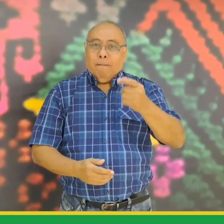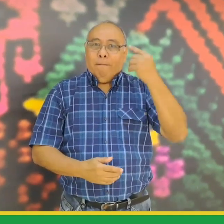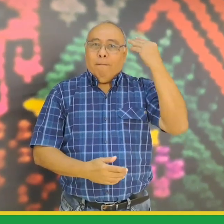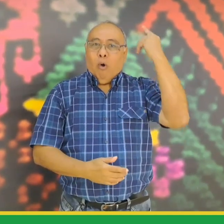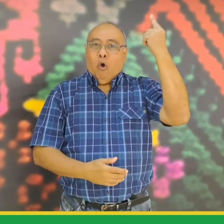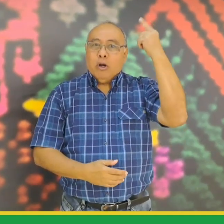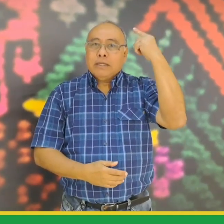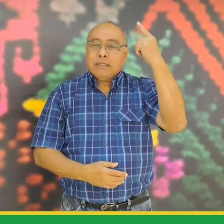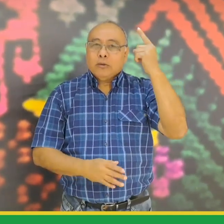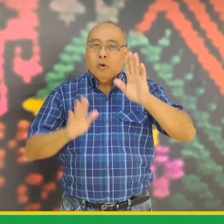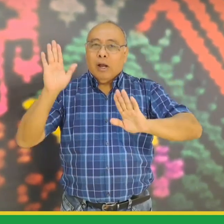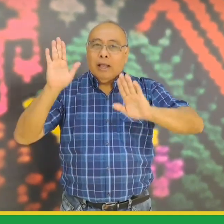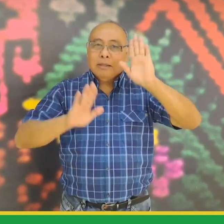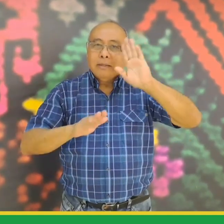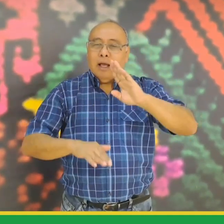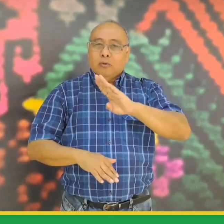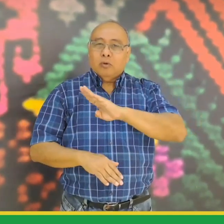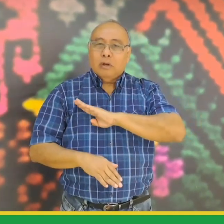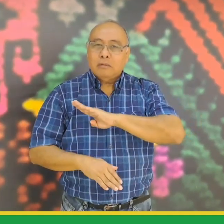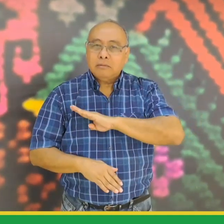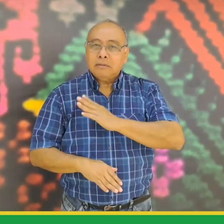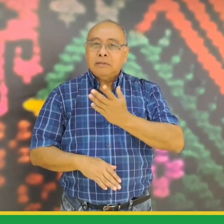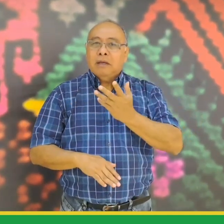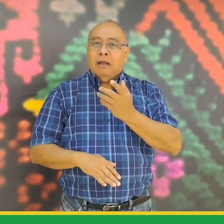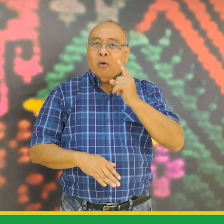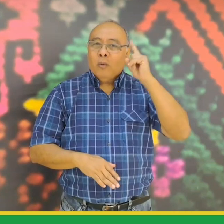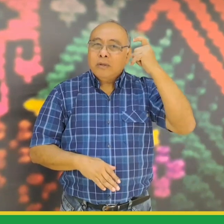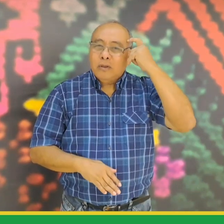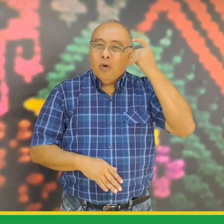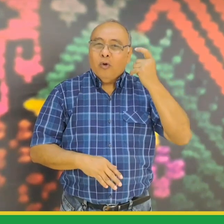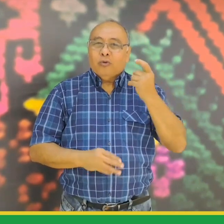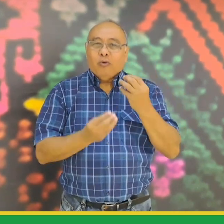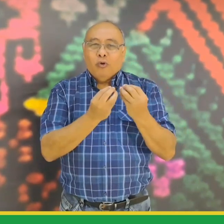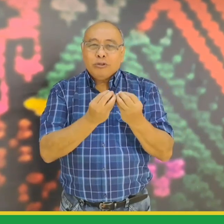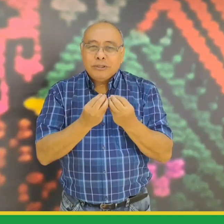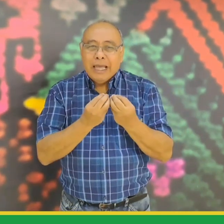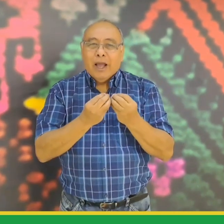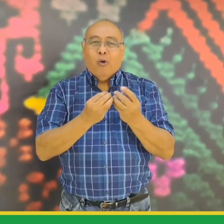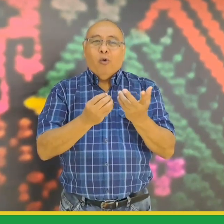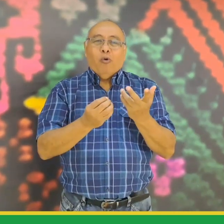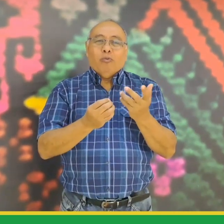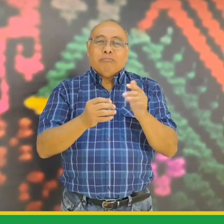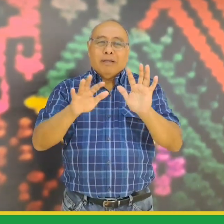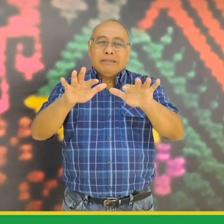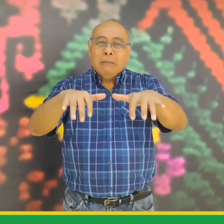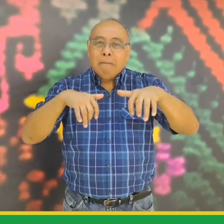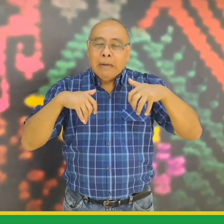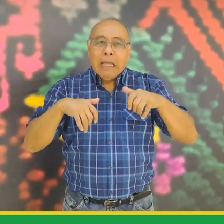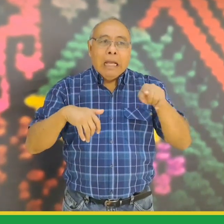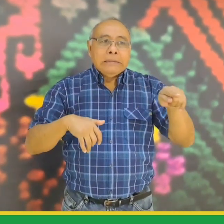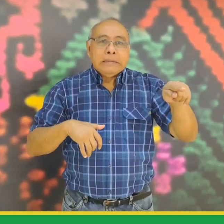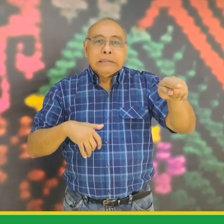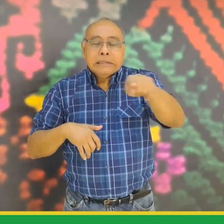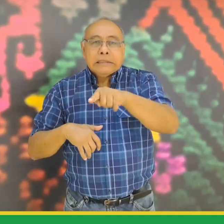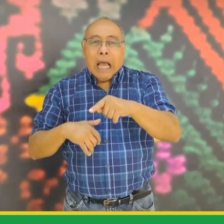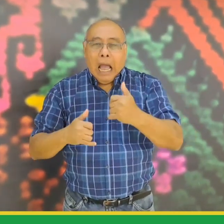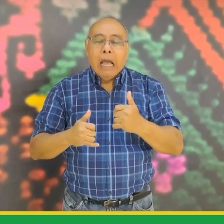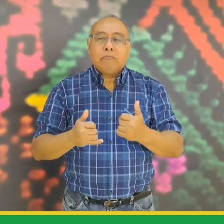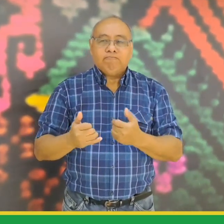elecciones regionales para elegir alcaldes, gobernadores, concejales y las asambleas y en estos lugares es donde debemos hacer